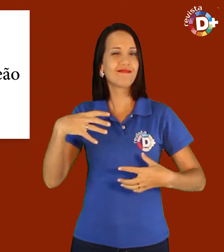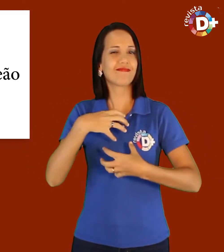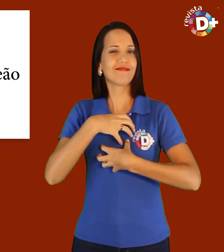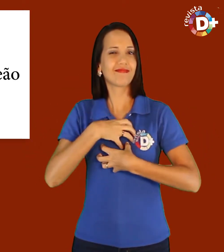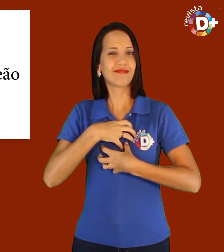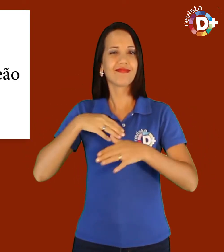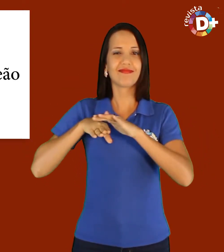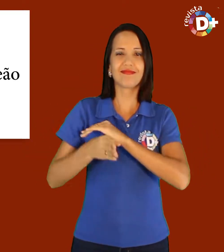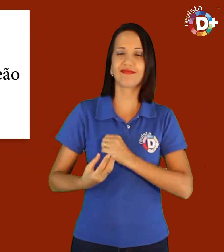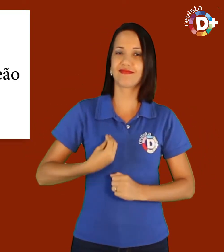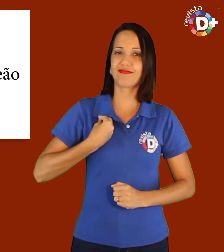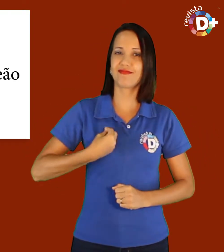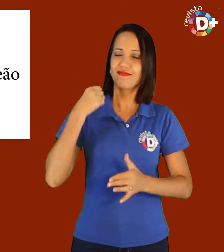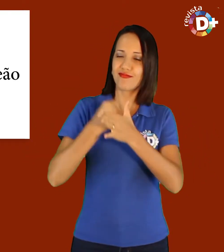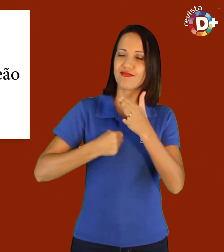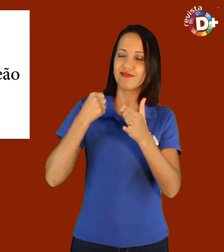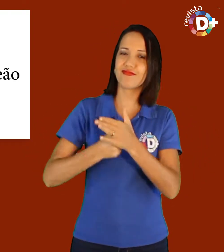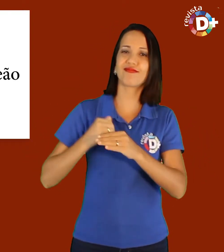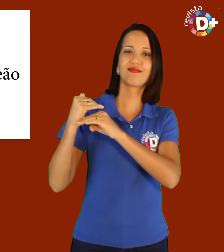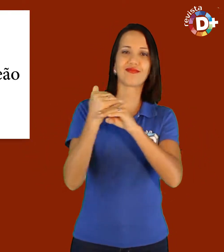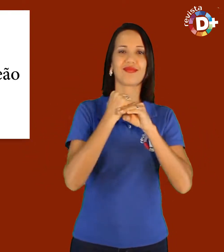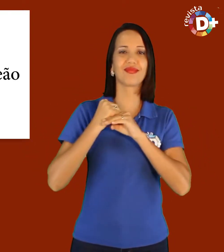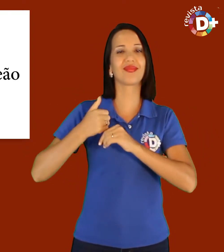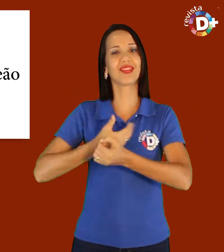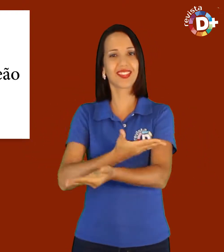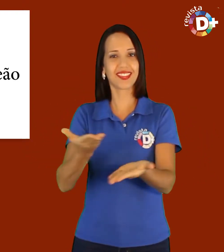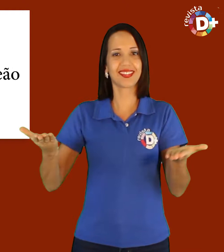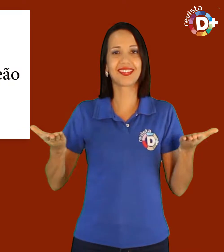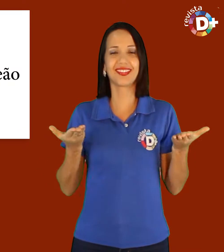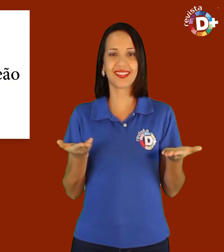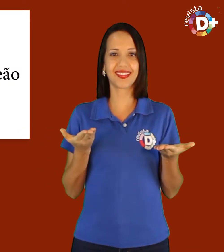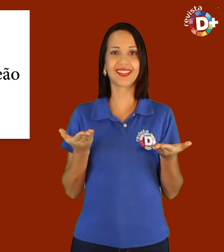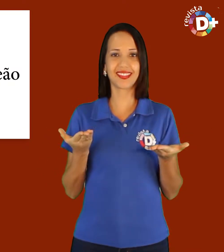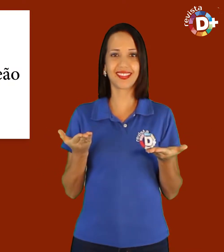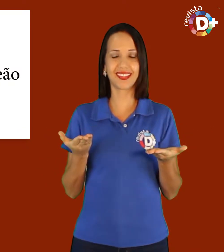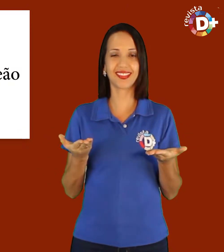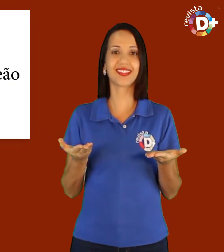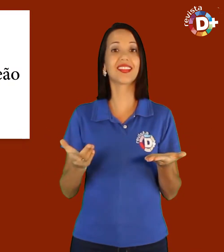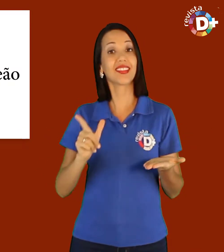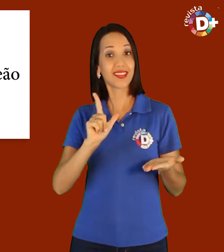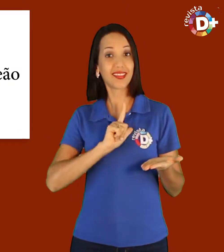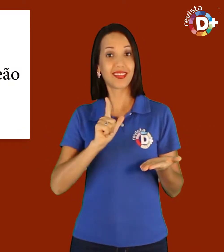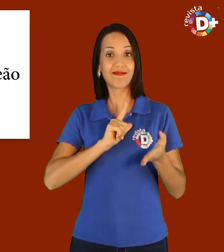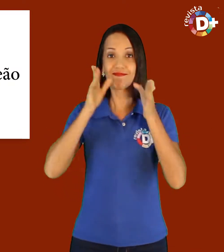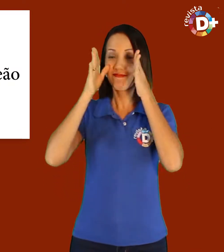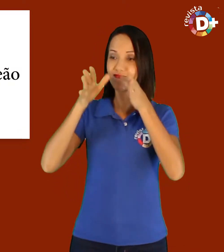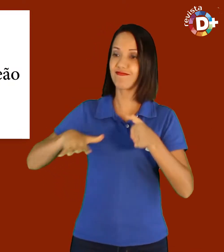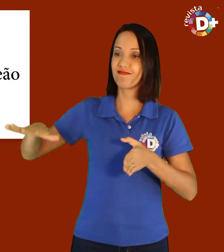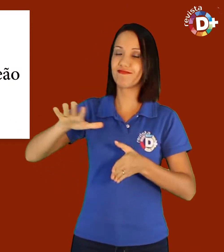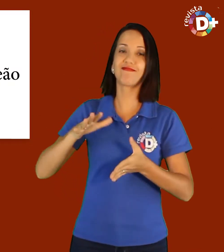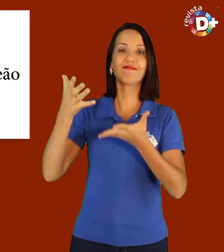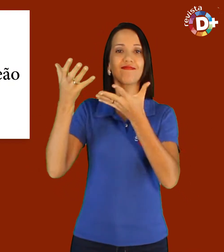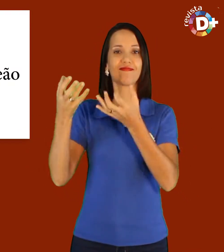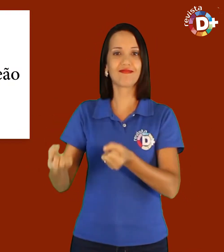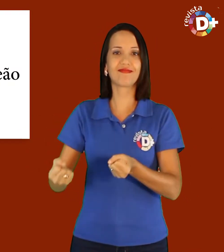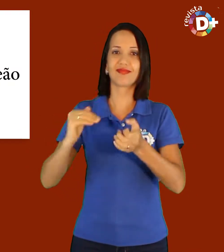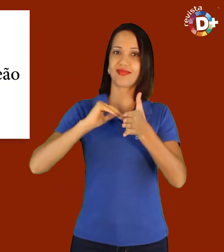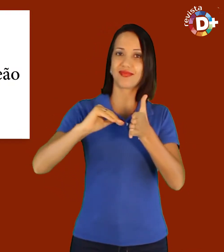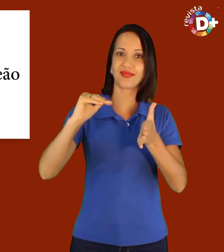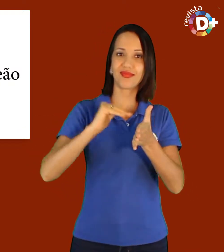uma maneira de fazer da sua luta um ideal de igualdade para todos. É sobre esse viés que